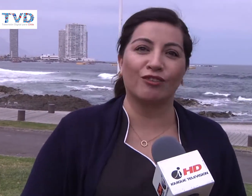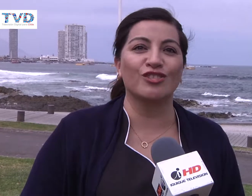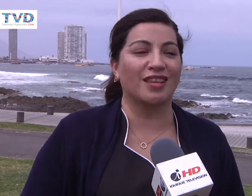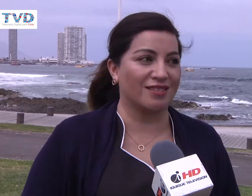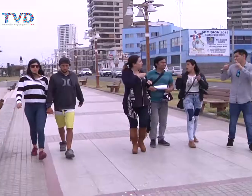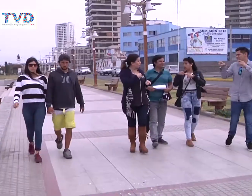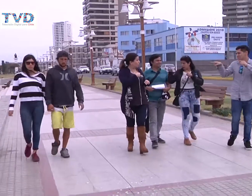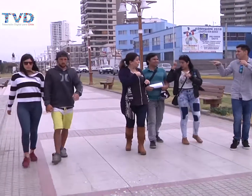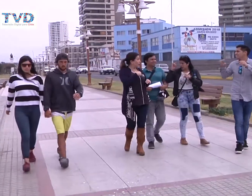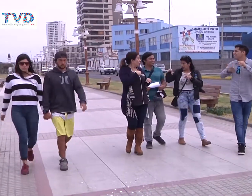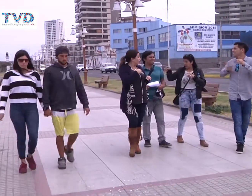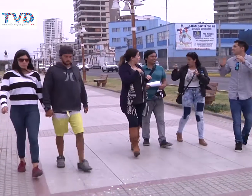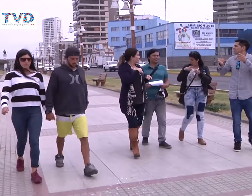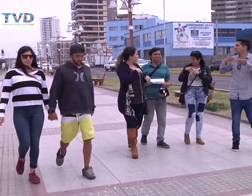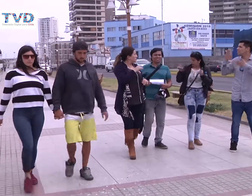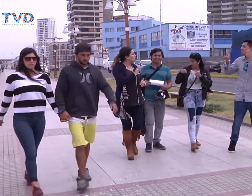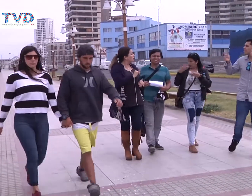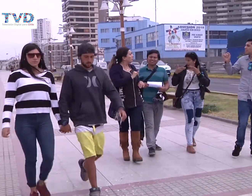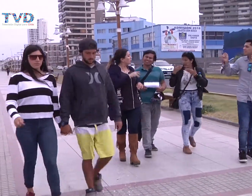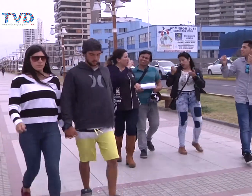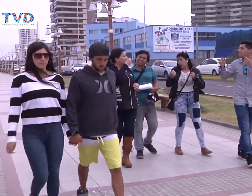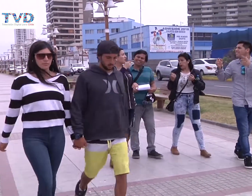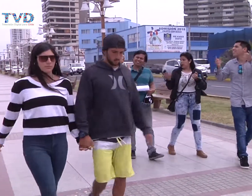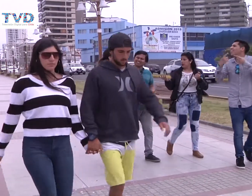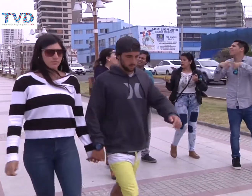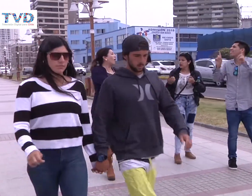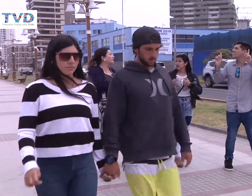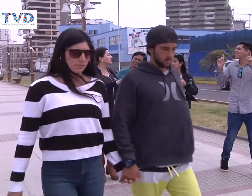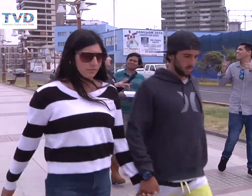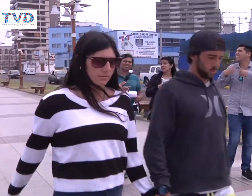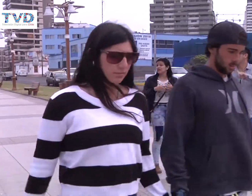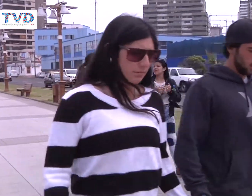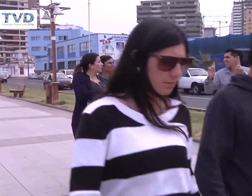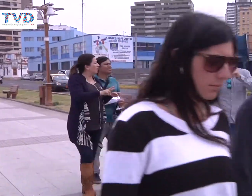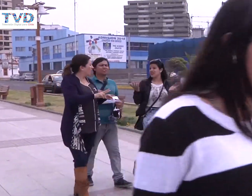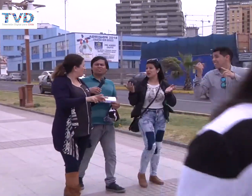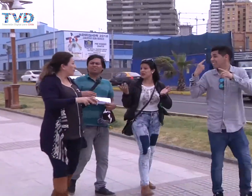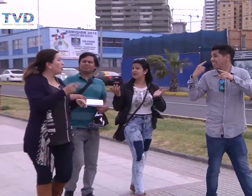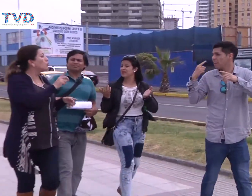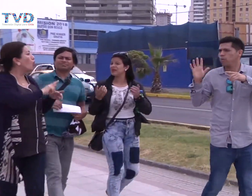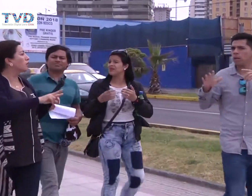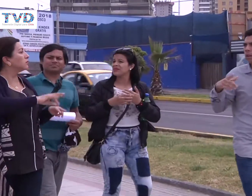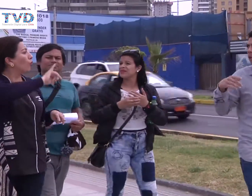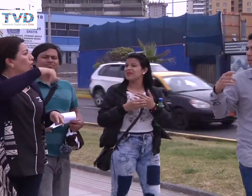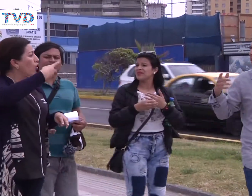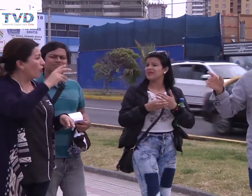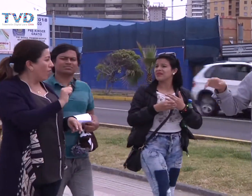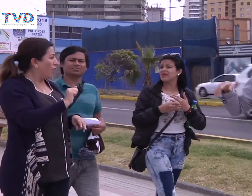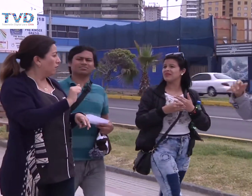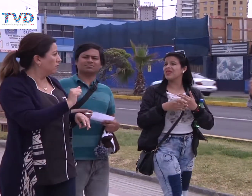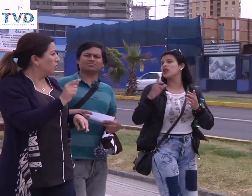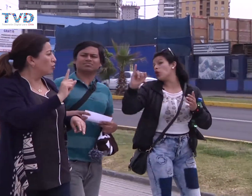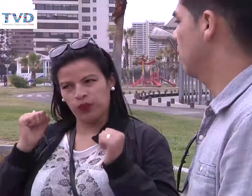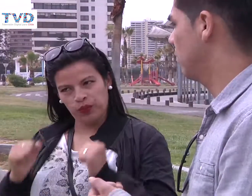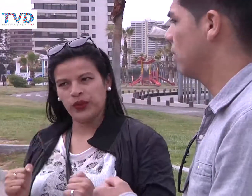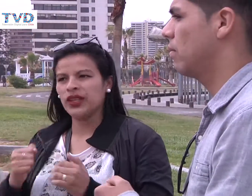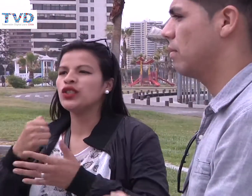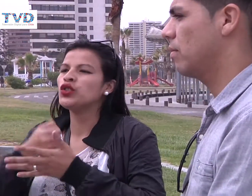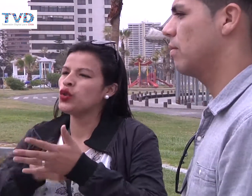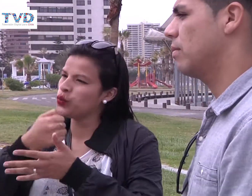conciencia. Una realidad difícil es la que viven las personas sordas que a golpe de esfuerzo y trabajo han ido callando bocas que los discriminaron.